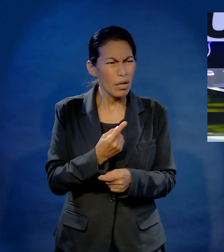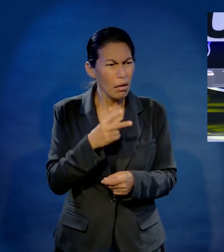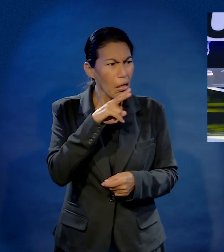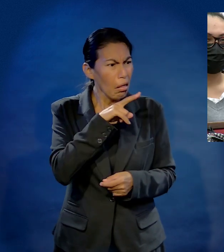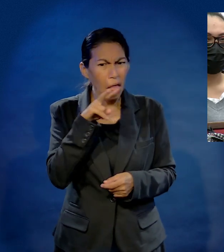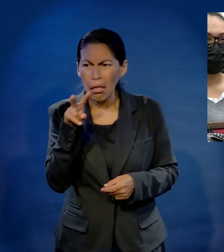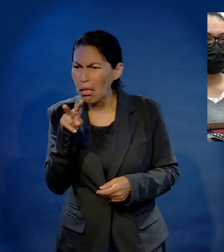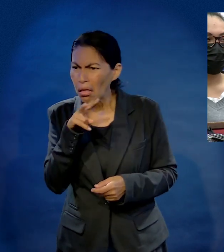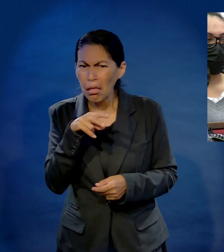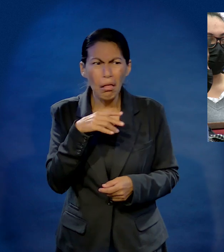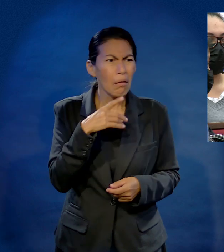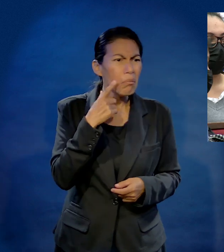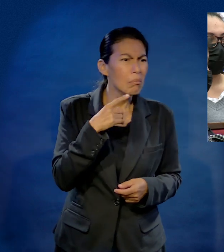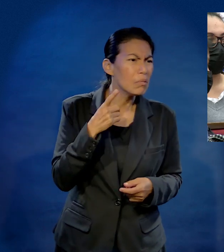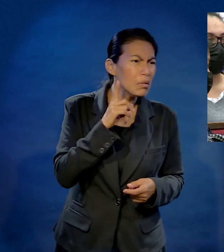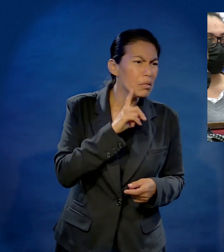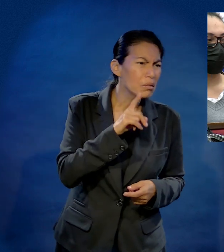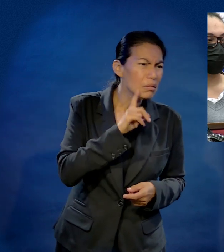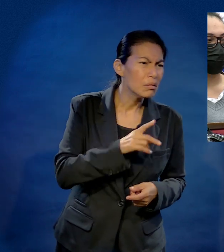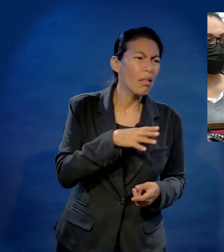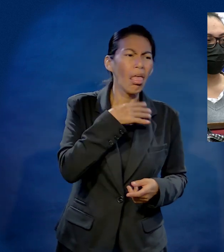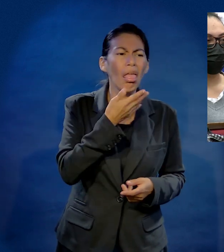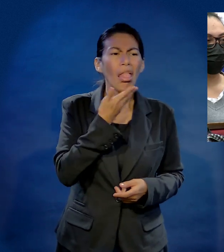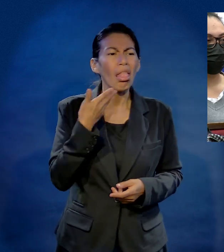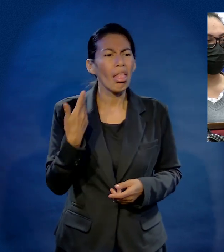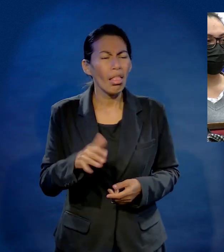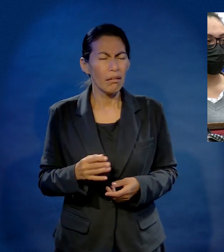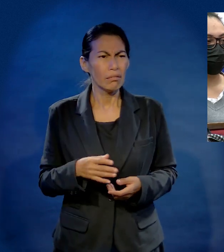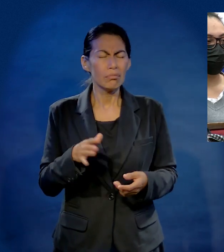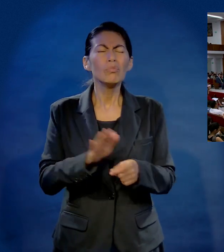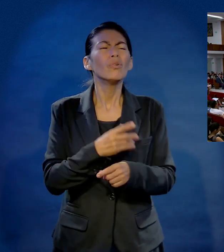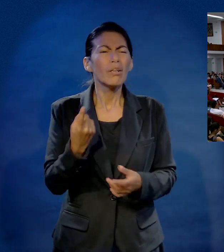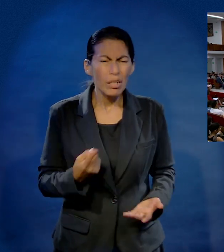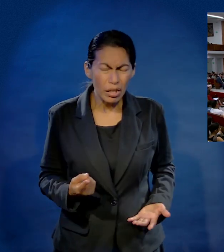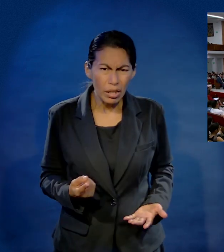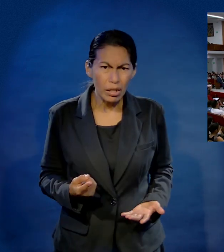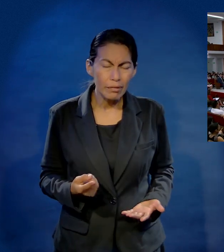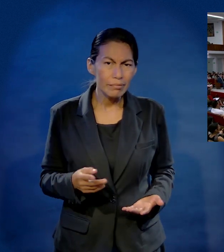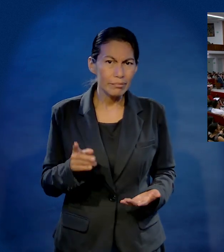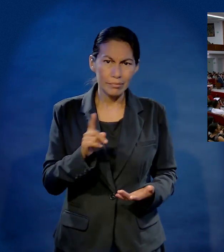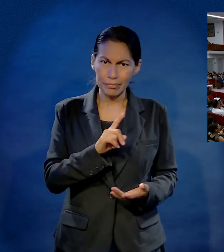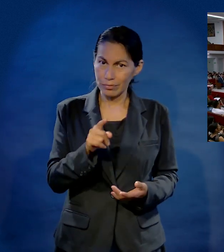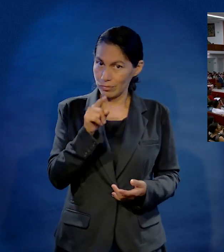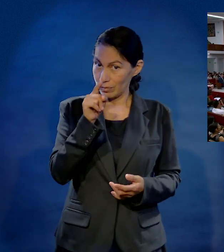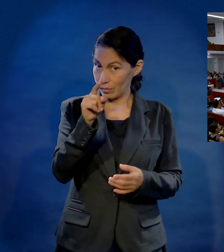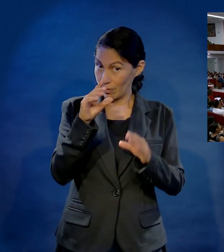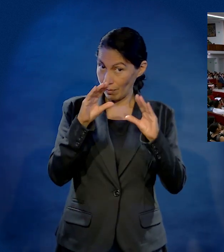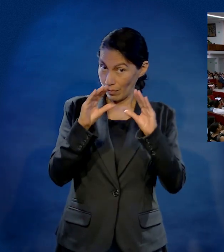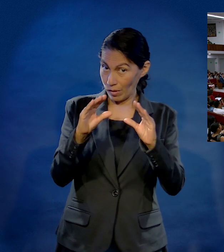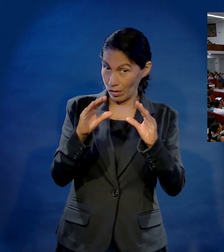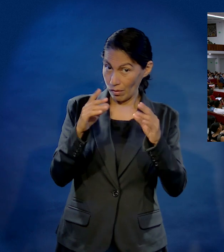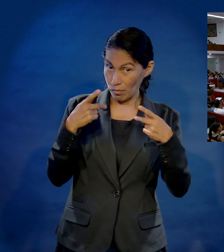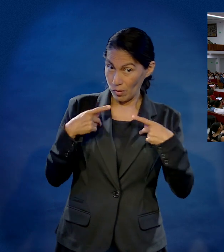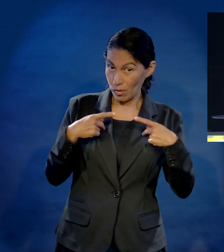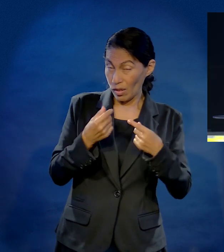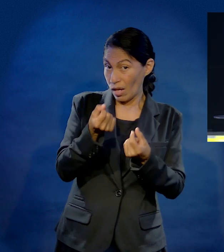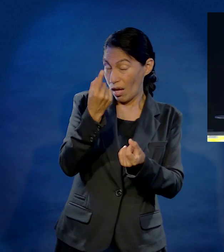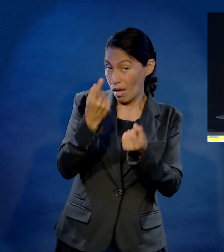Celos de esos, enfermiz. Mire, usted se puede reír esta mañana, pero si hay alguien que esté mirando la transmisión o está casado con una